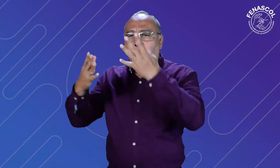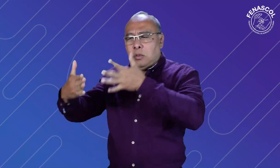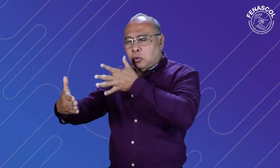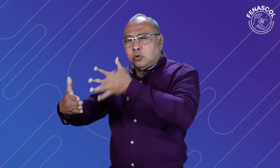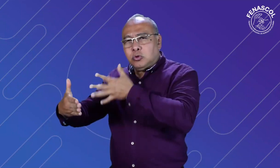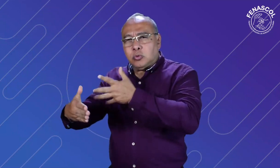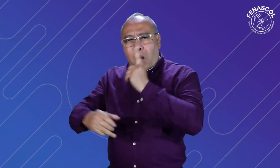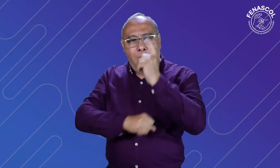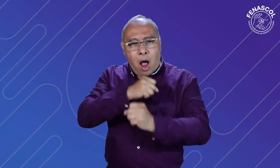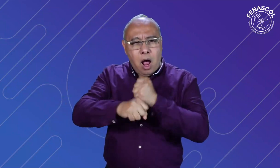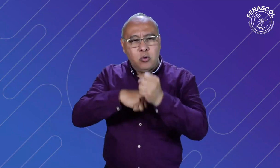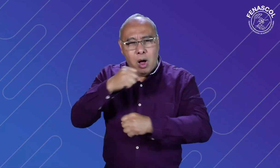dos servicios en los últimos años?